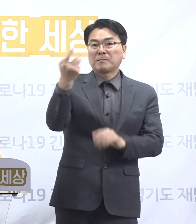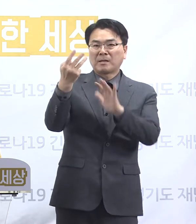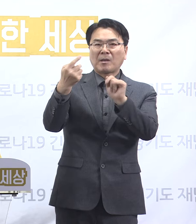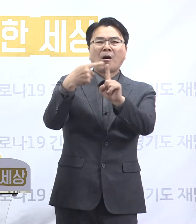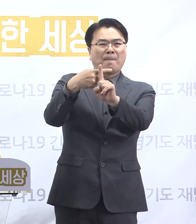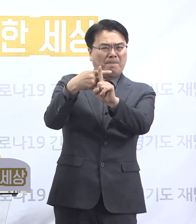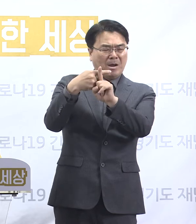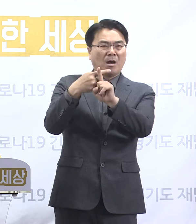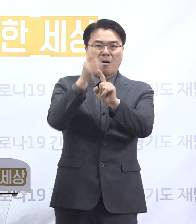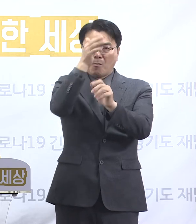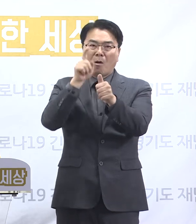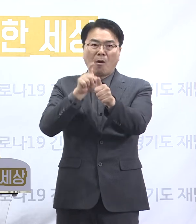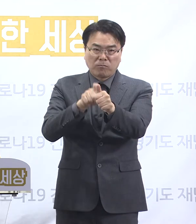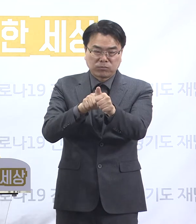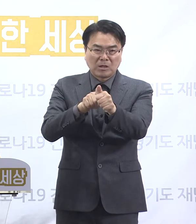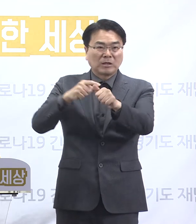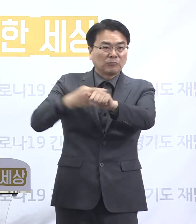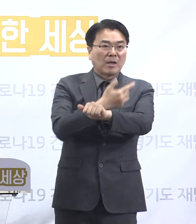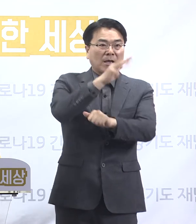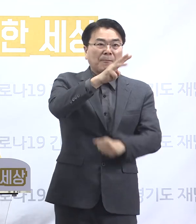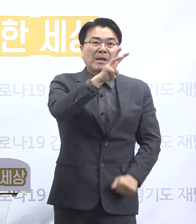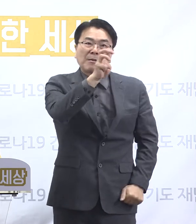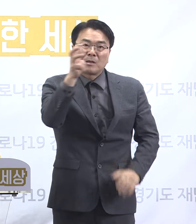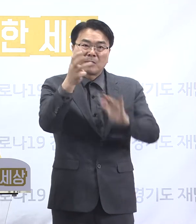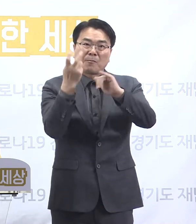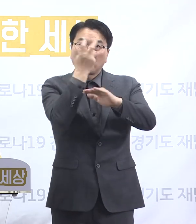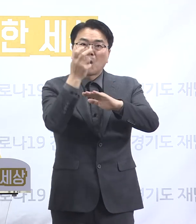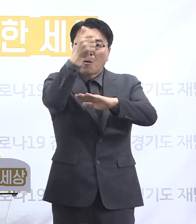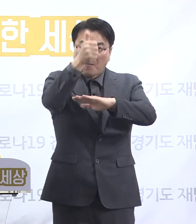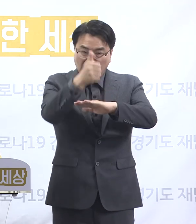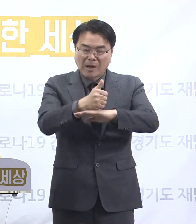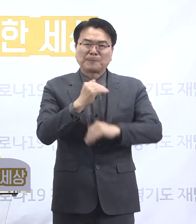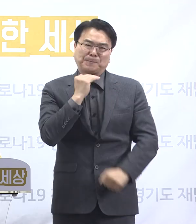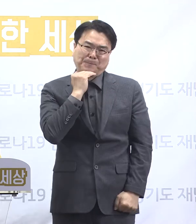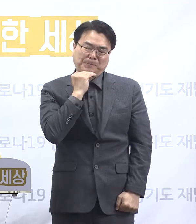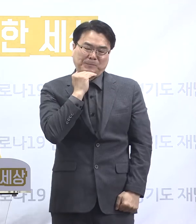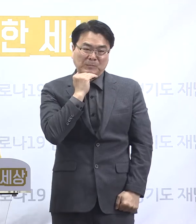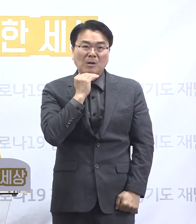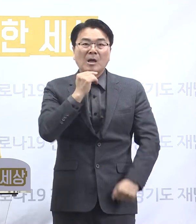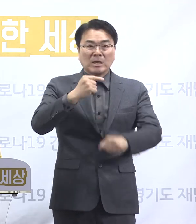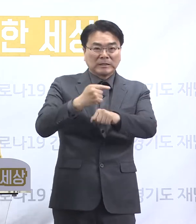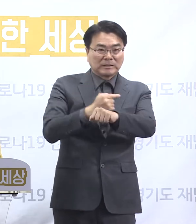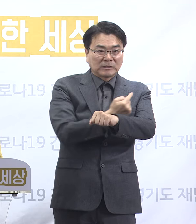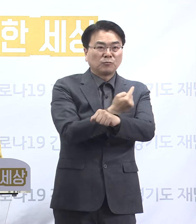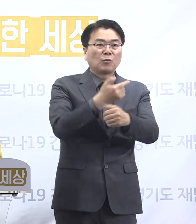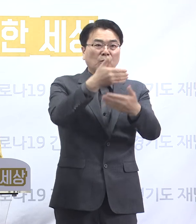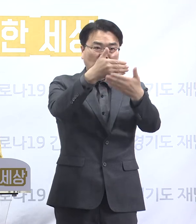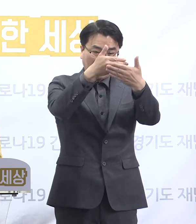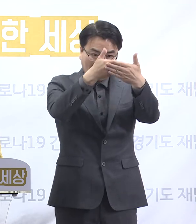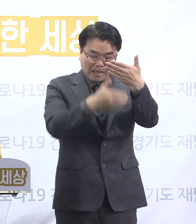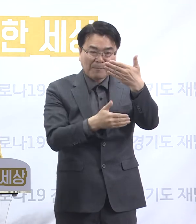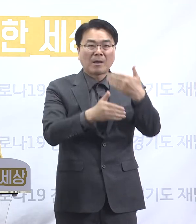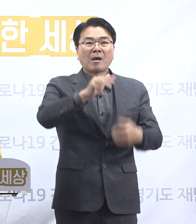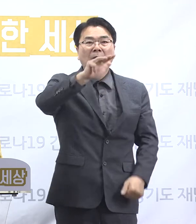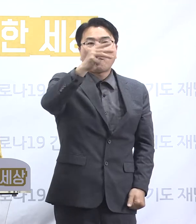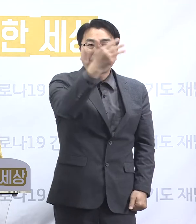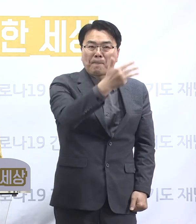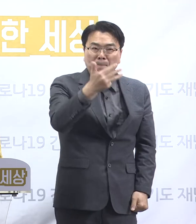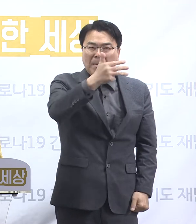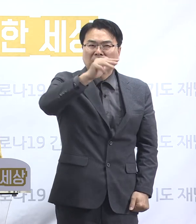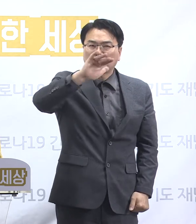양성 판정을 받았고 330명은 결과를 기다리는 중입니다. 나머지 8